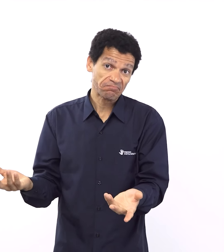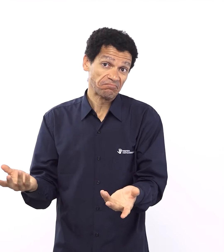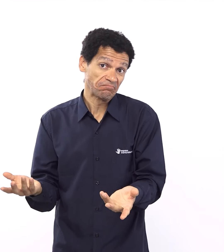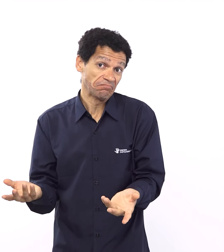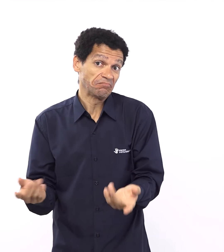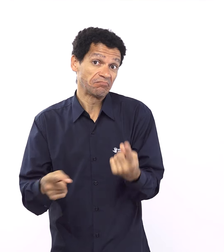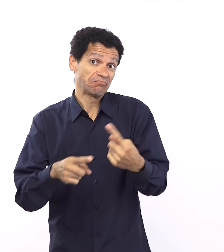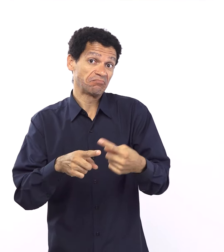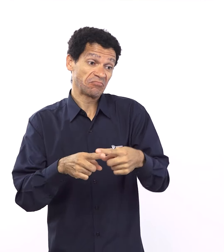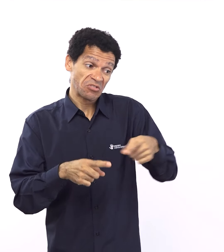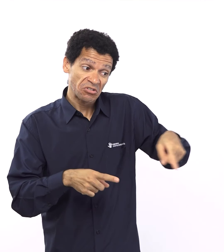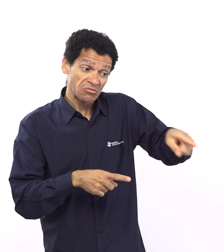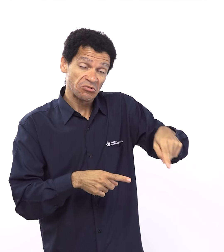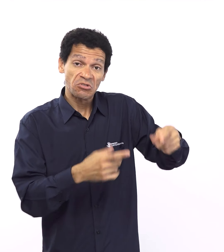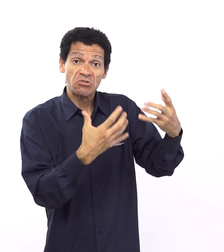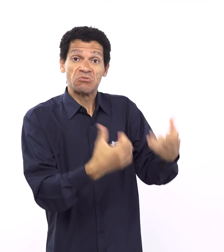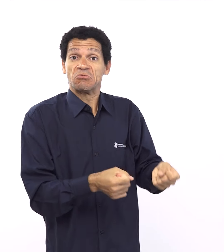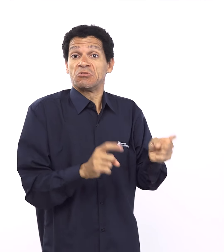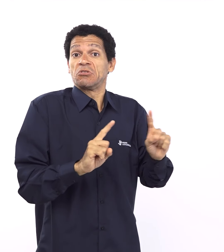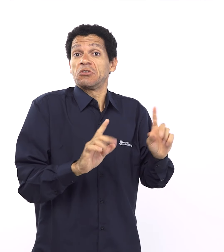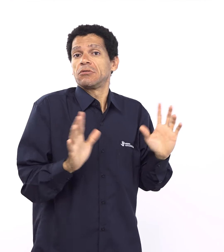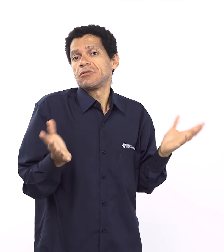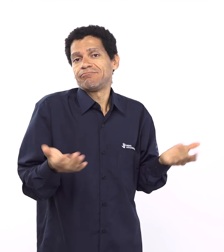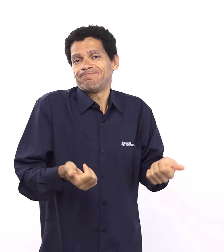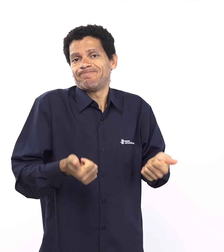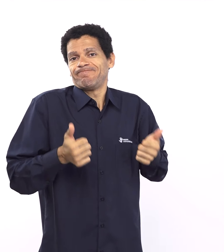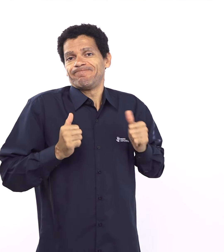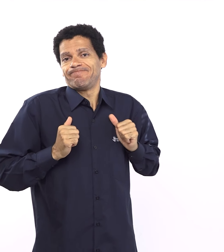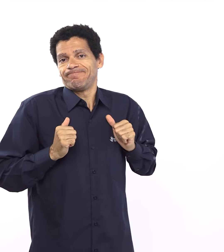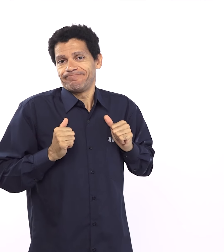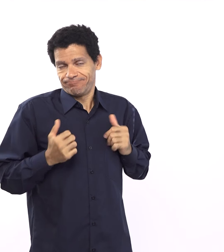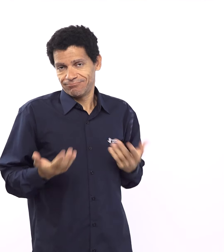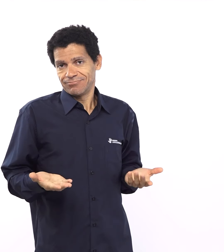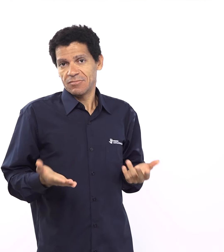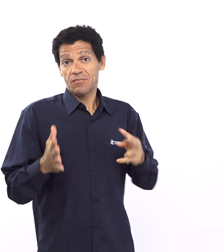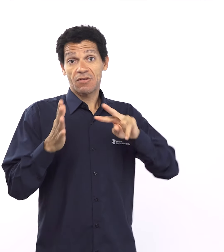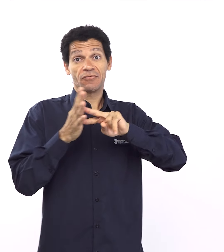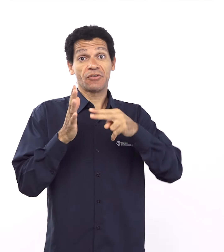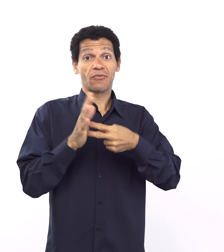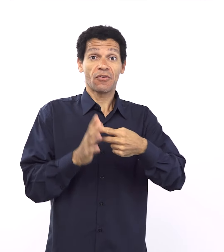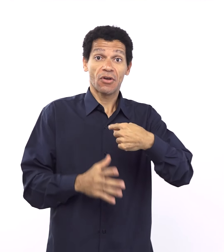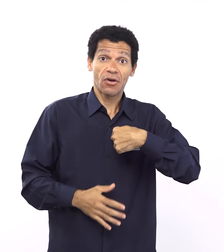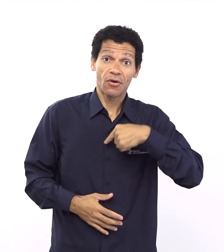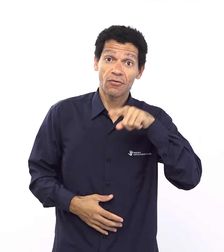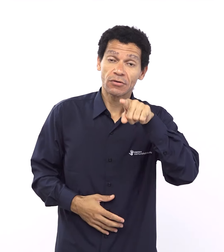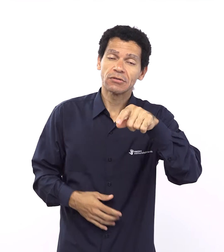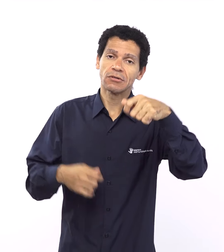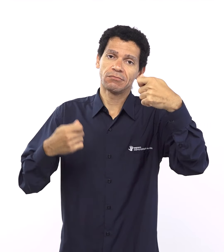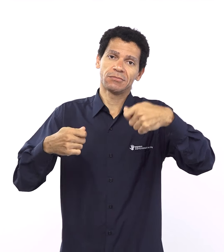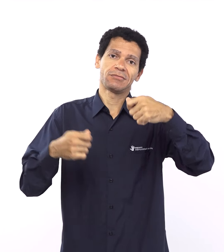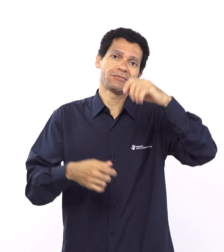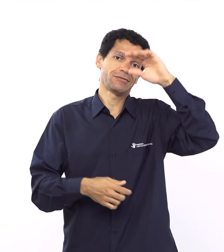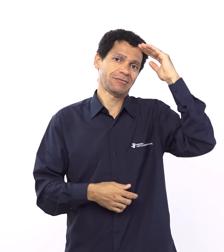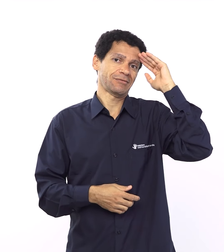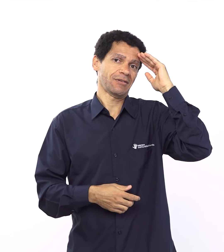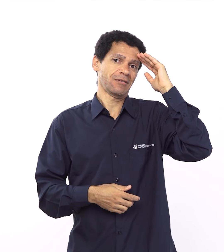porque é isso que muitas vezes a gente ouve mas voltando em Jeremias a gente tem um livro muito complexo